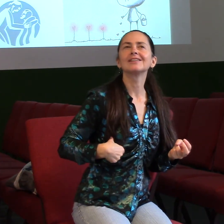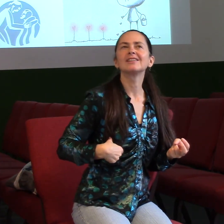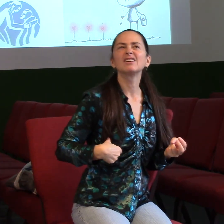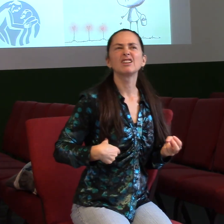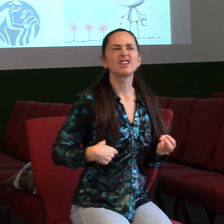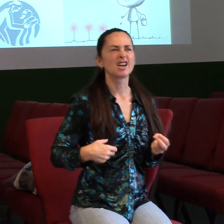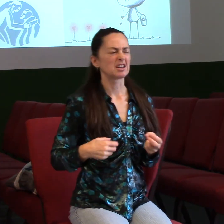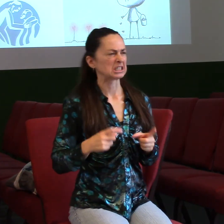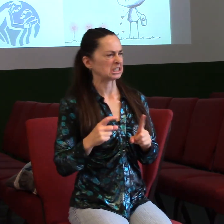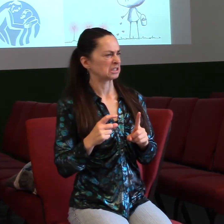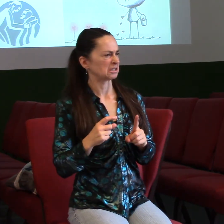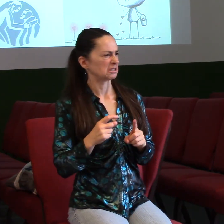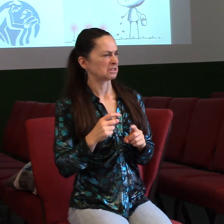Brsný, zlý, nusný.